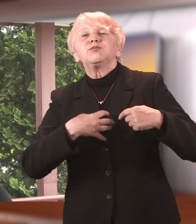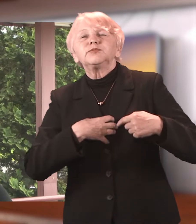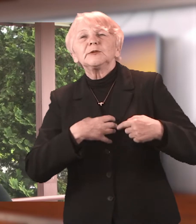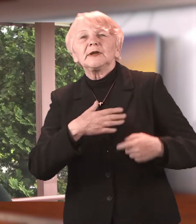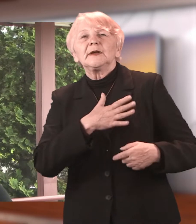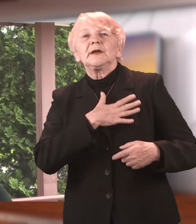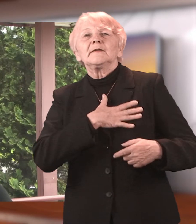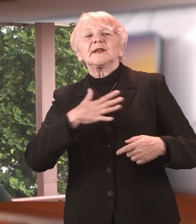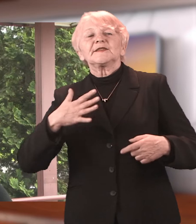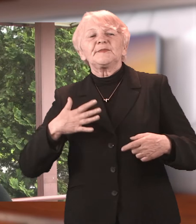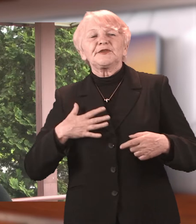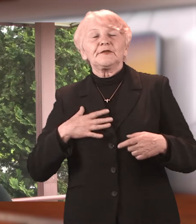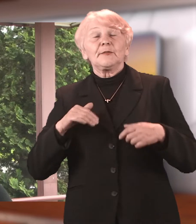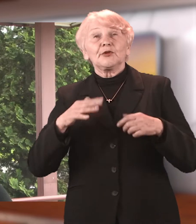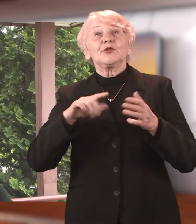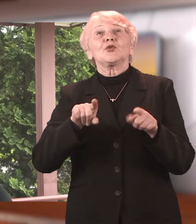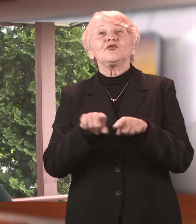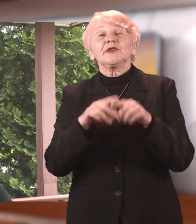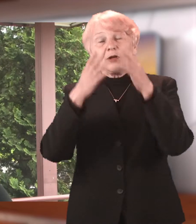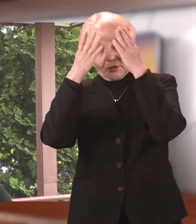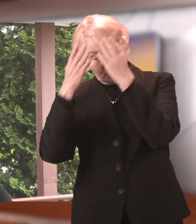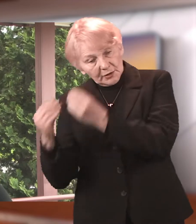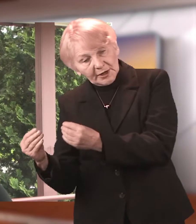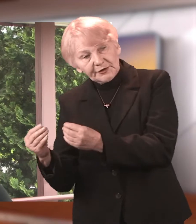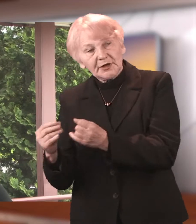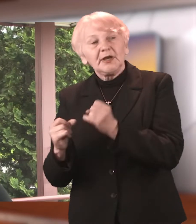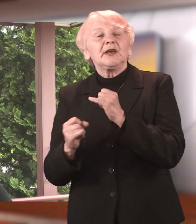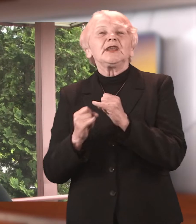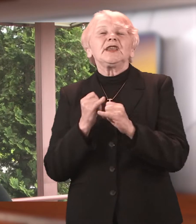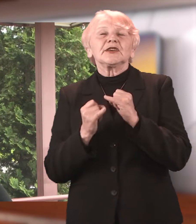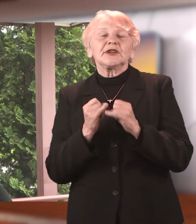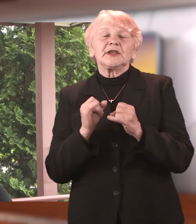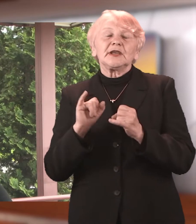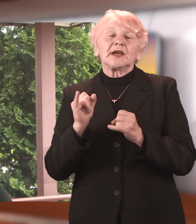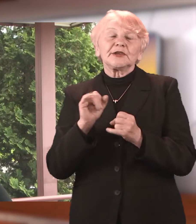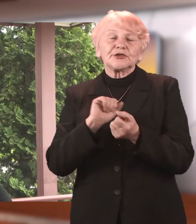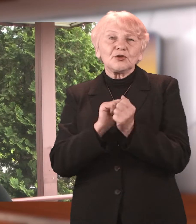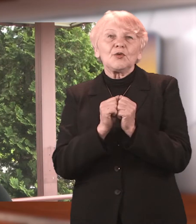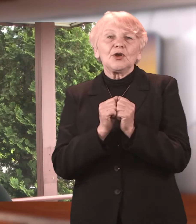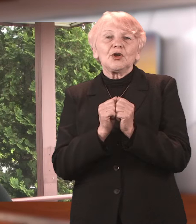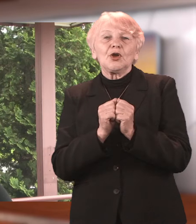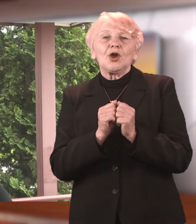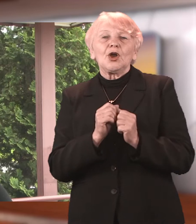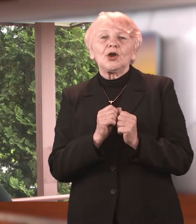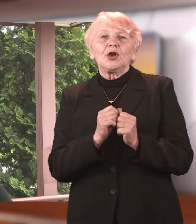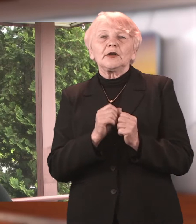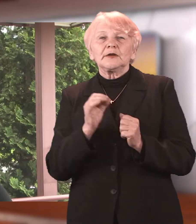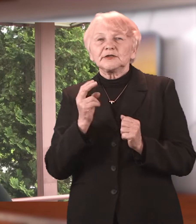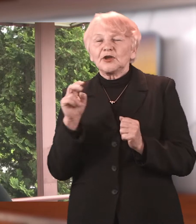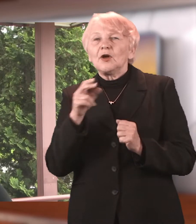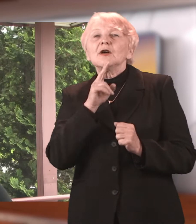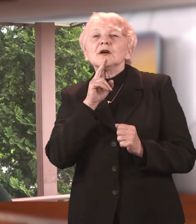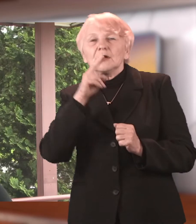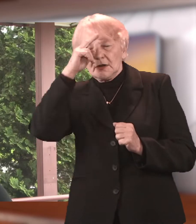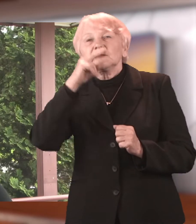mogą być nawet omdlenia czy utraty przytomności. Więc jeżeli jakiekolwiek są niepokojące objawy, no to oczywiście należy się